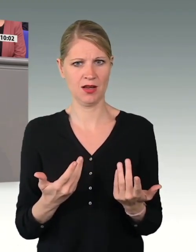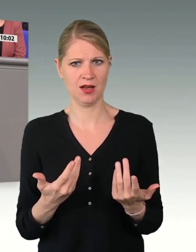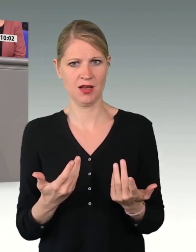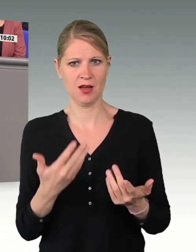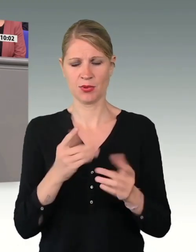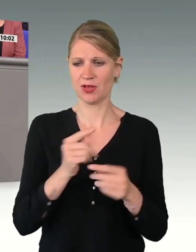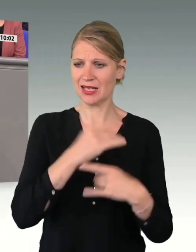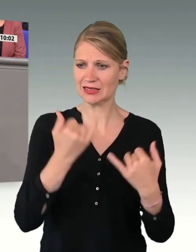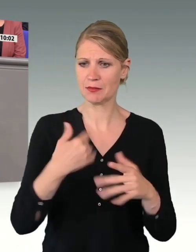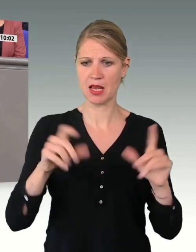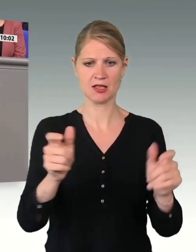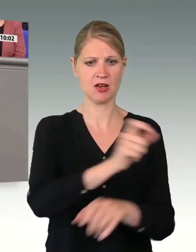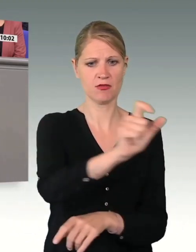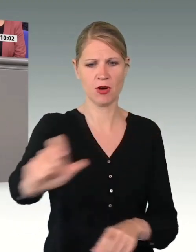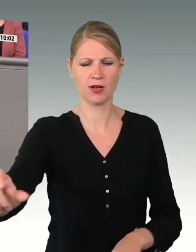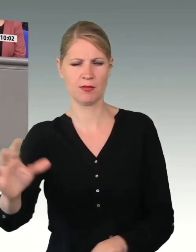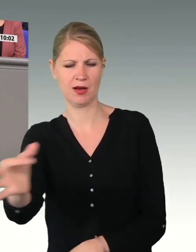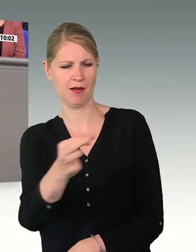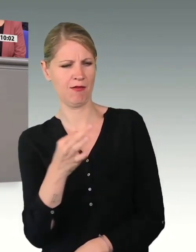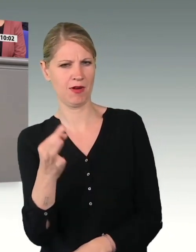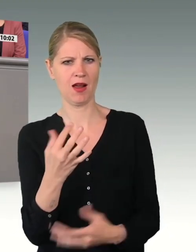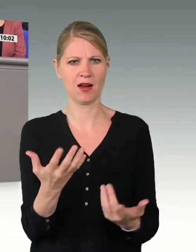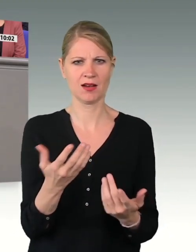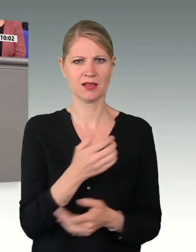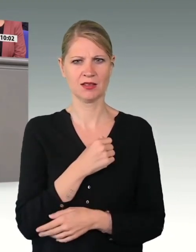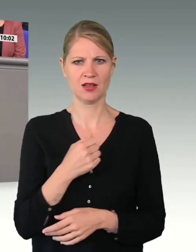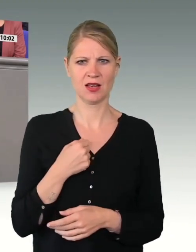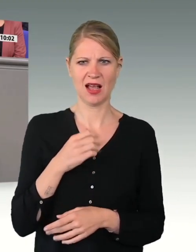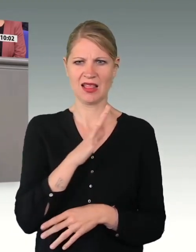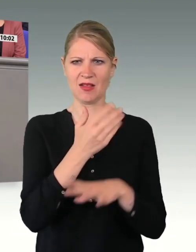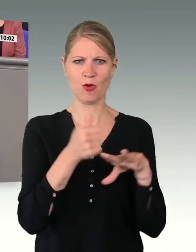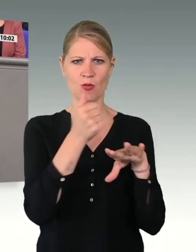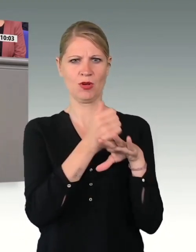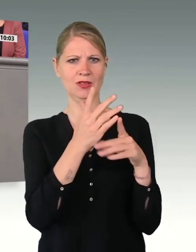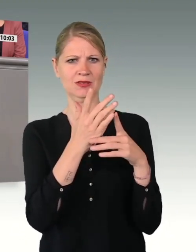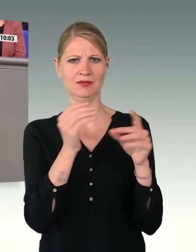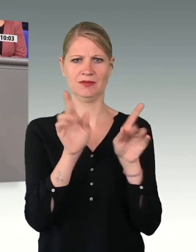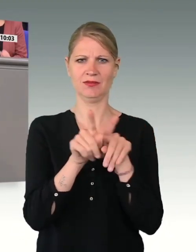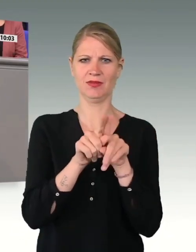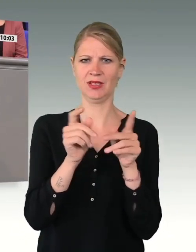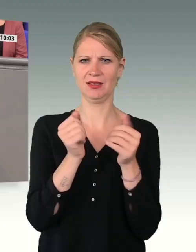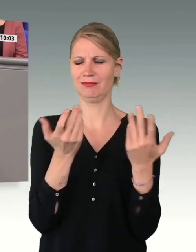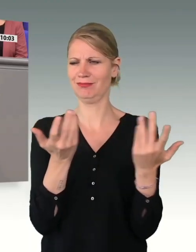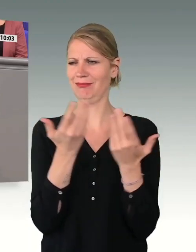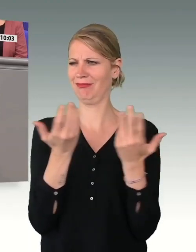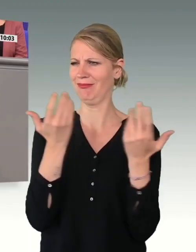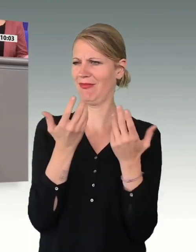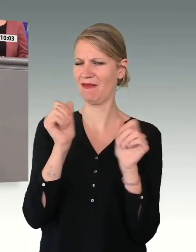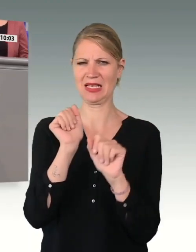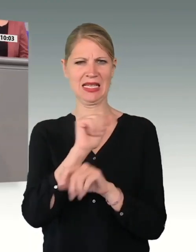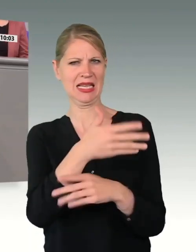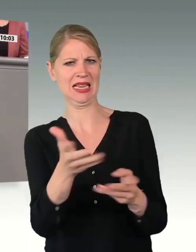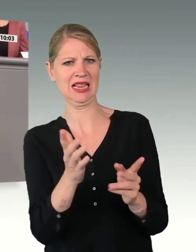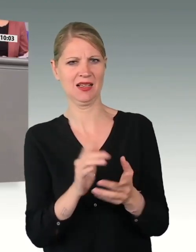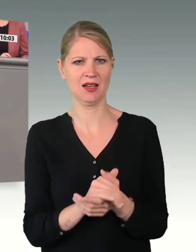hinterfragen und einen Soldaten sui generis fordern oder sich hohe und höchstgestellte Offiziere nach Beendigung ihres Dienstes in